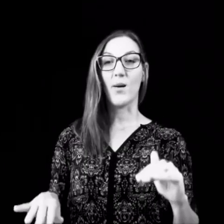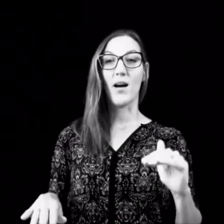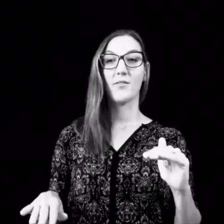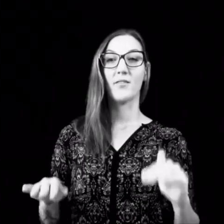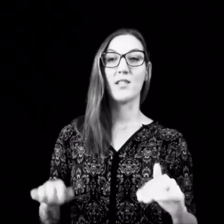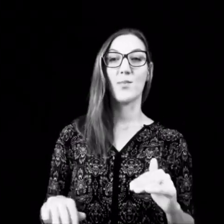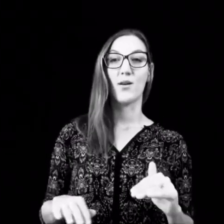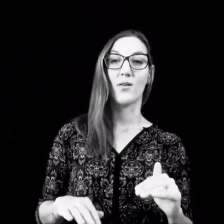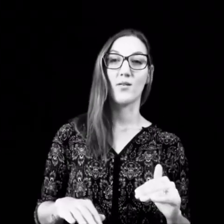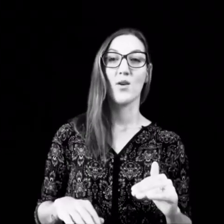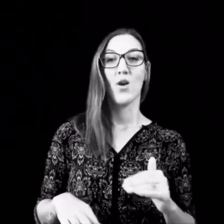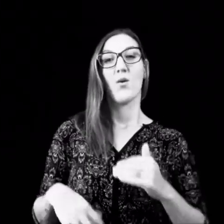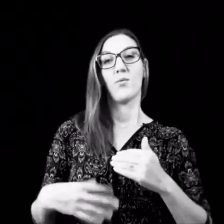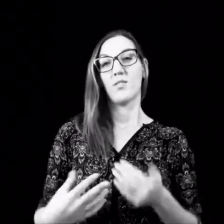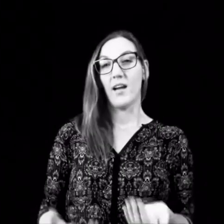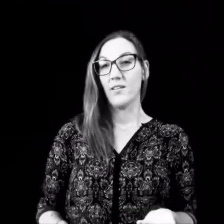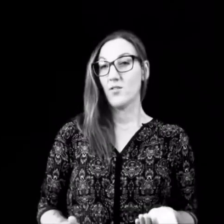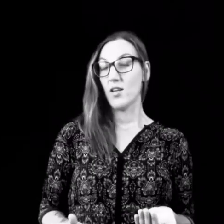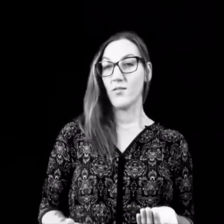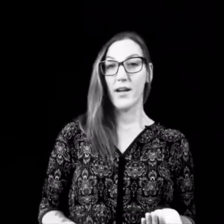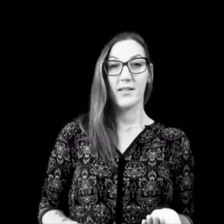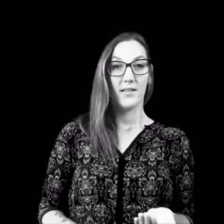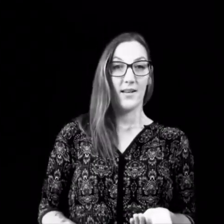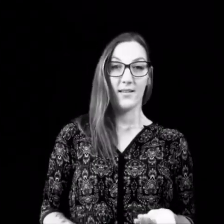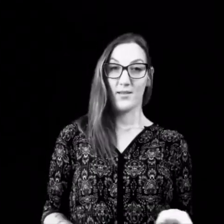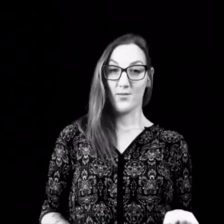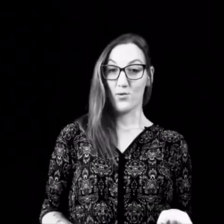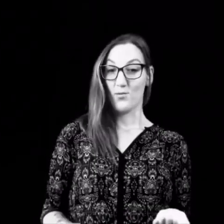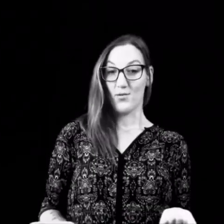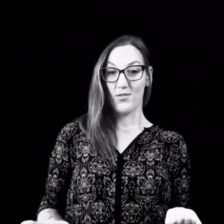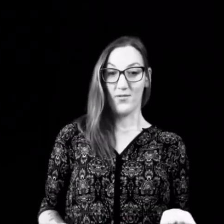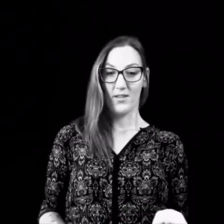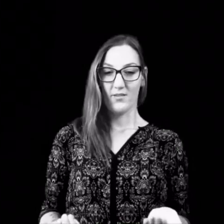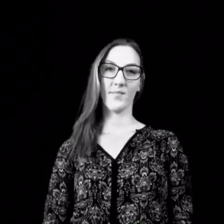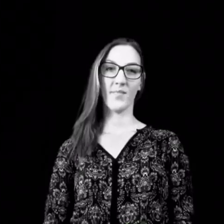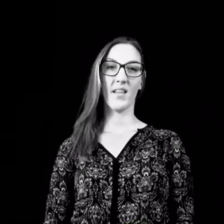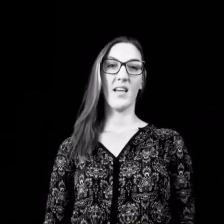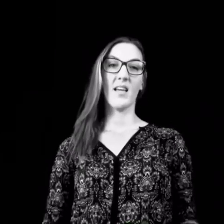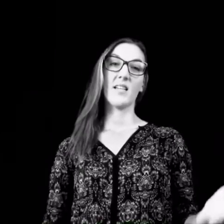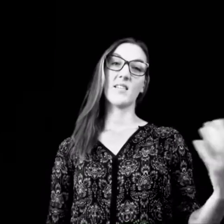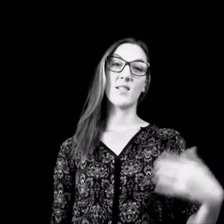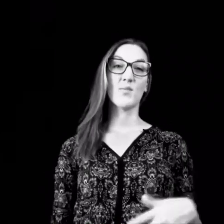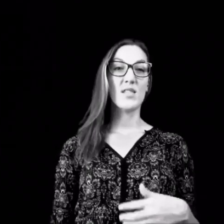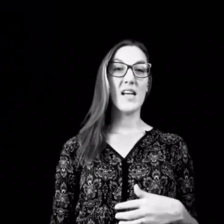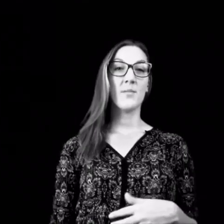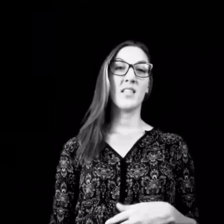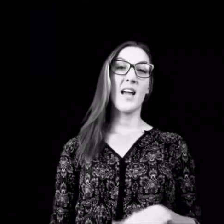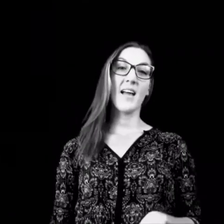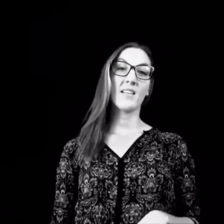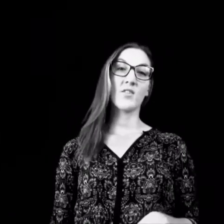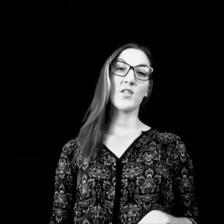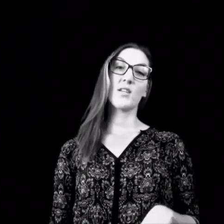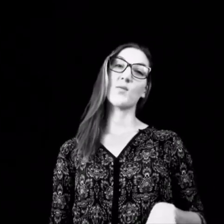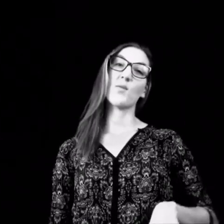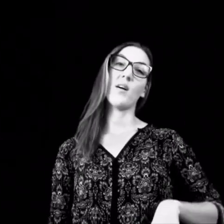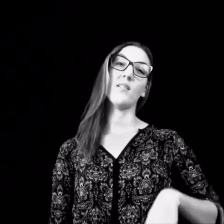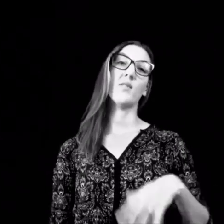dauerhaften Disbalance und dann entstehen weitere Krankheitssymptome häufig. Dieses Modell mit den eigenen Stressoren, den